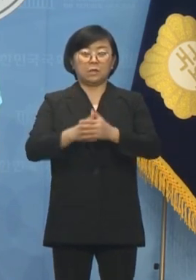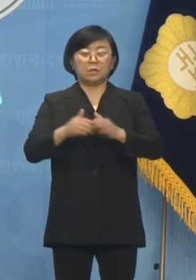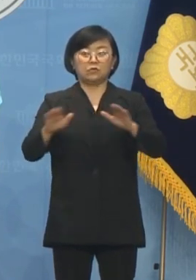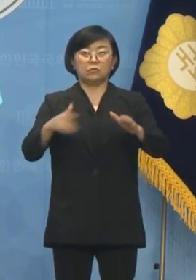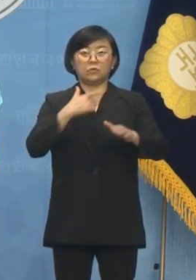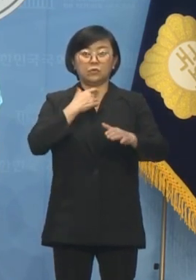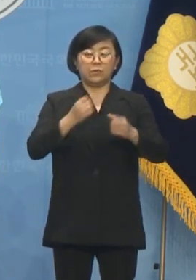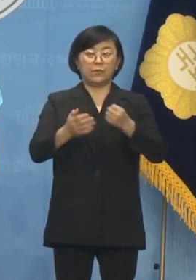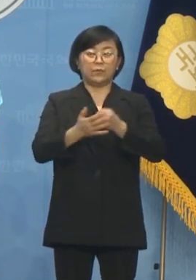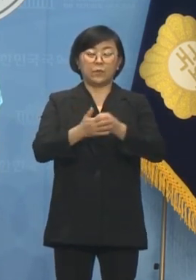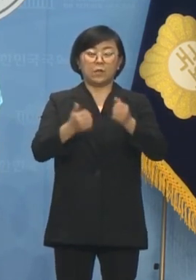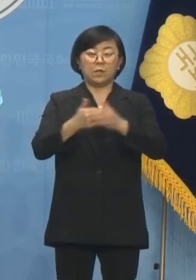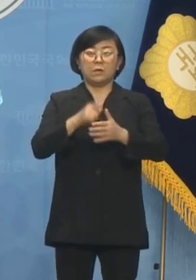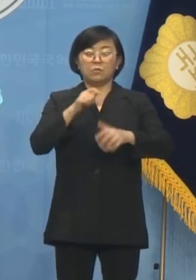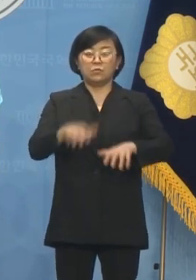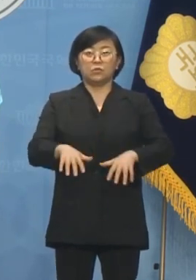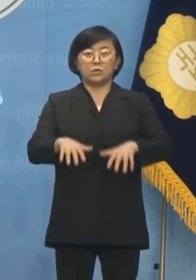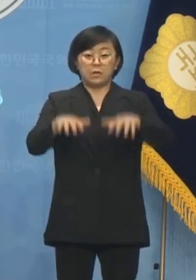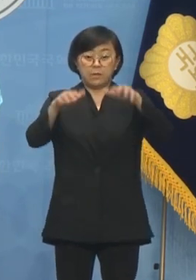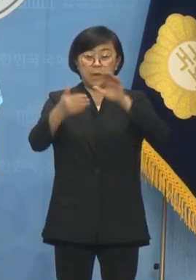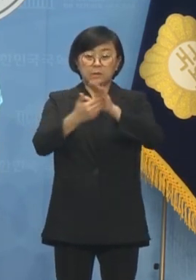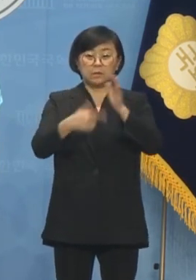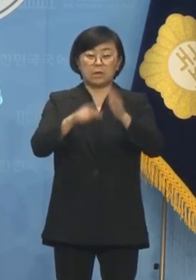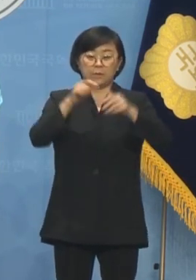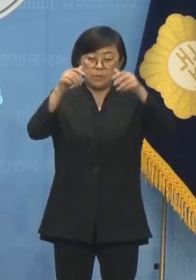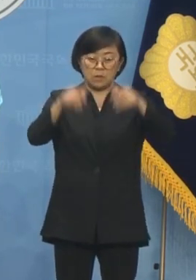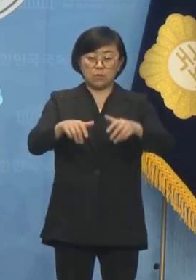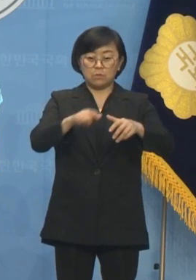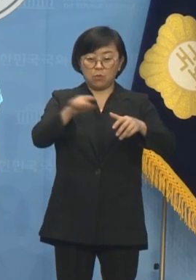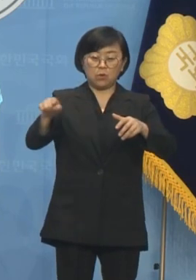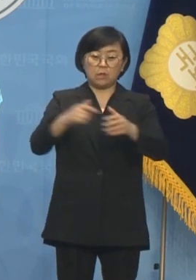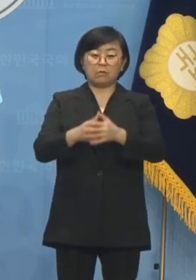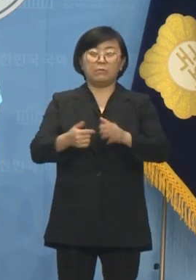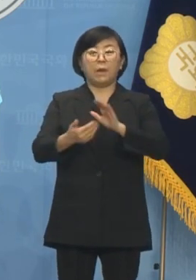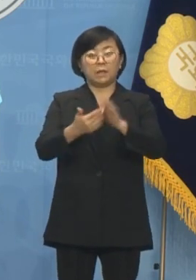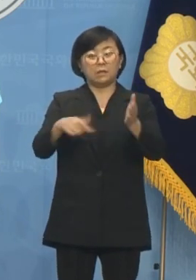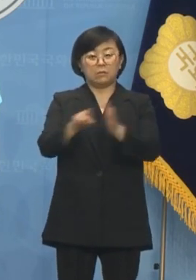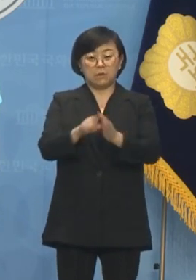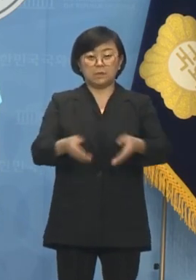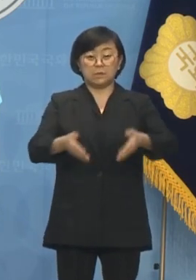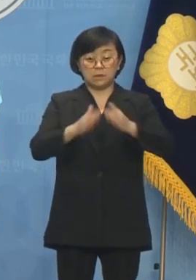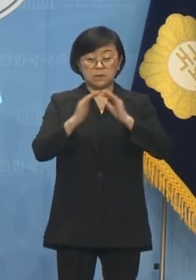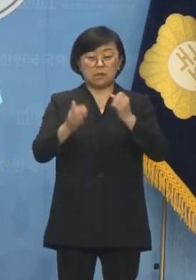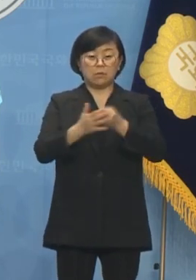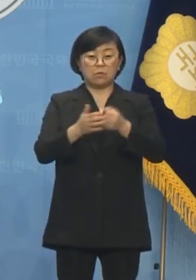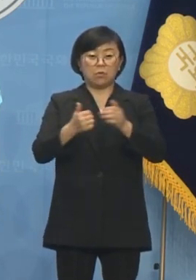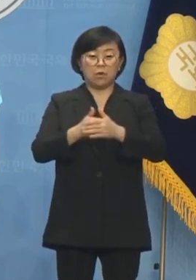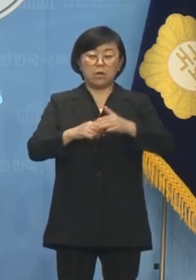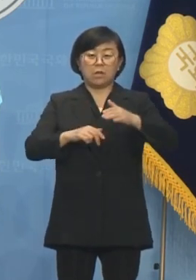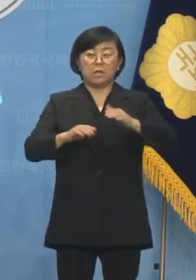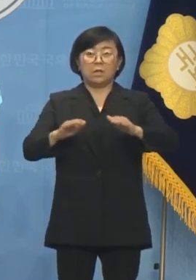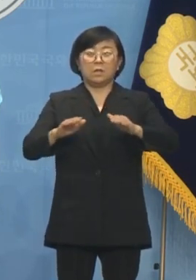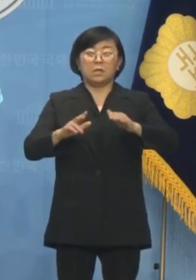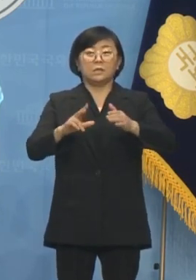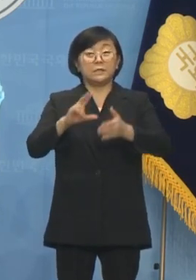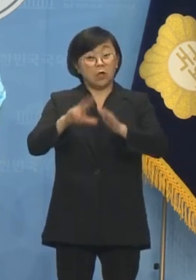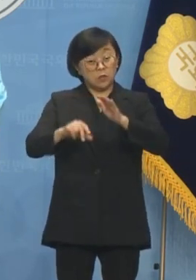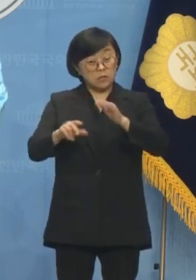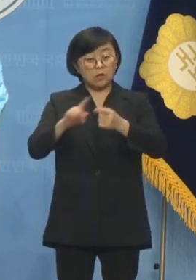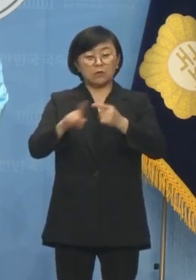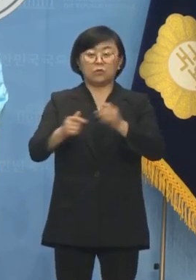사업인 도림천 수해방지를 위한 빗물저주류 성취와 신림성 경전철 착공을 이끌어냈습니다.